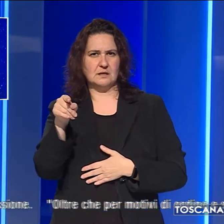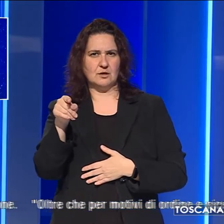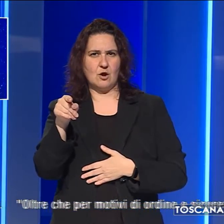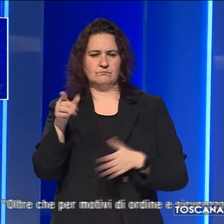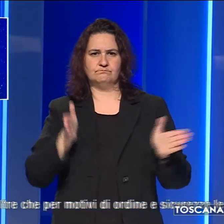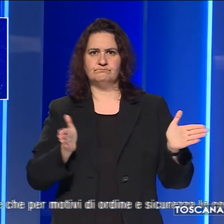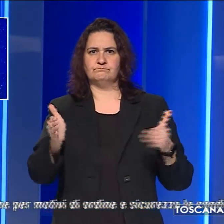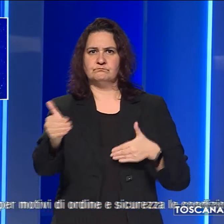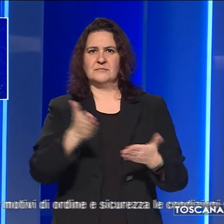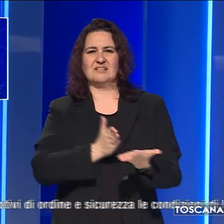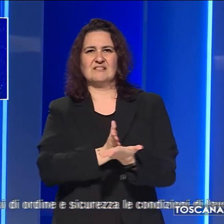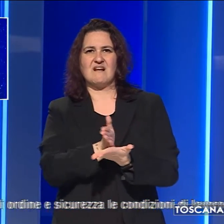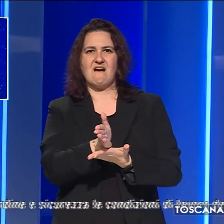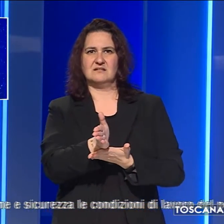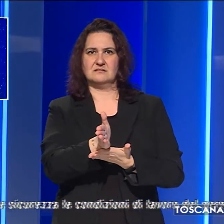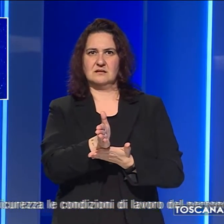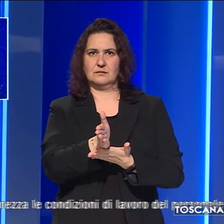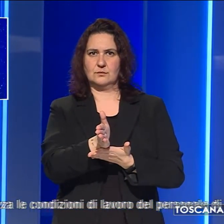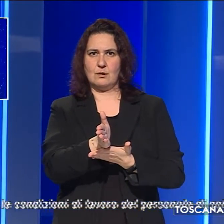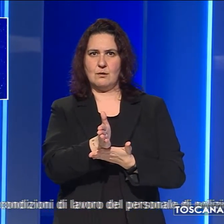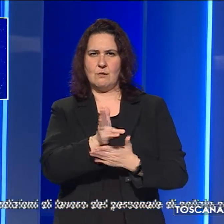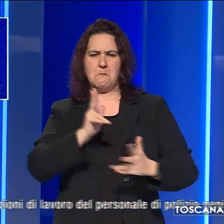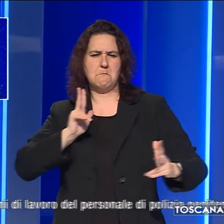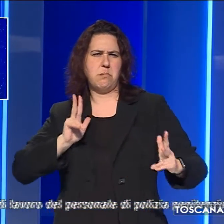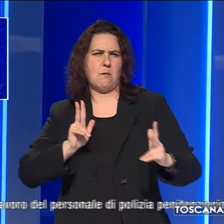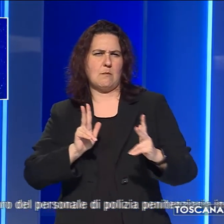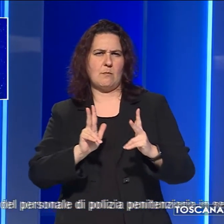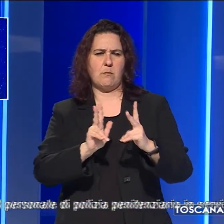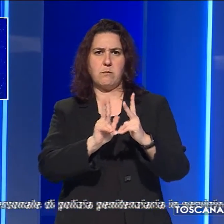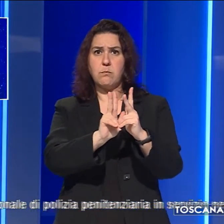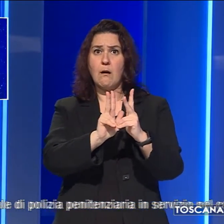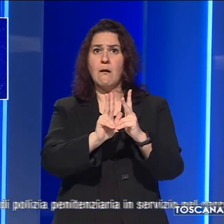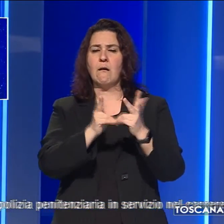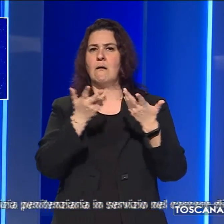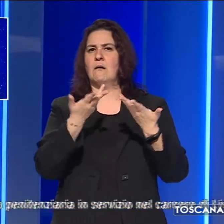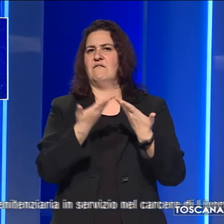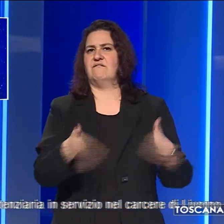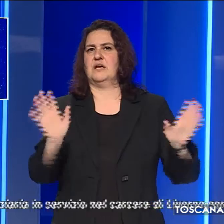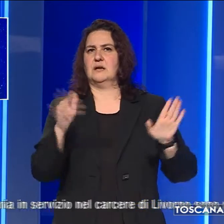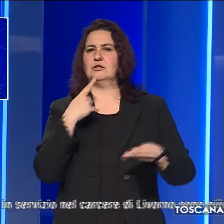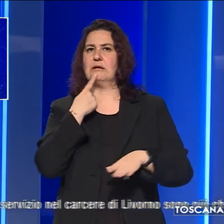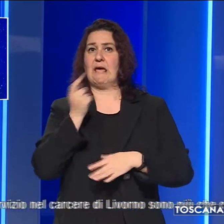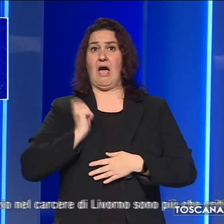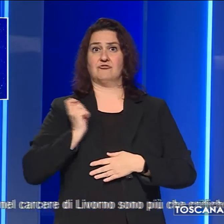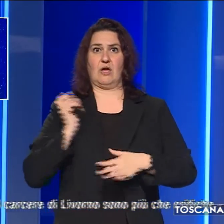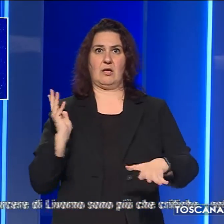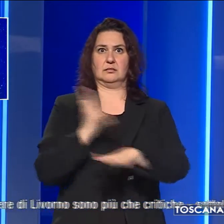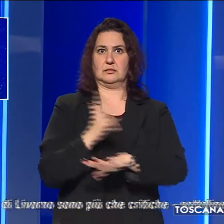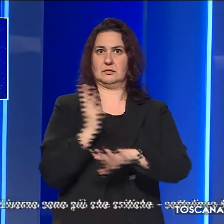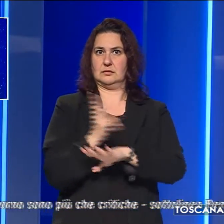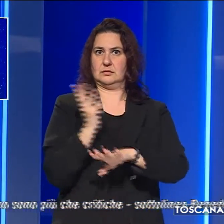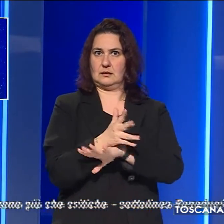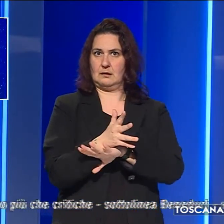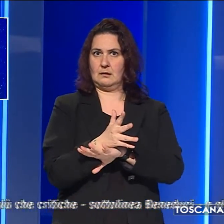transito dell'Istituto ed è terminata grazie all'intervento degli agenti che hanno portato fuori dalla